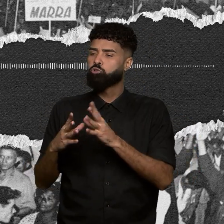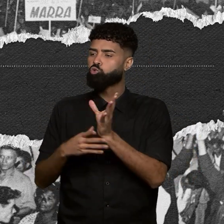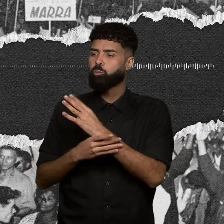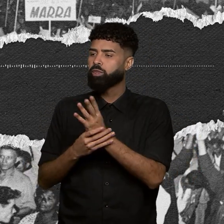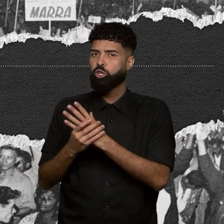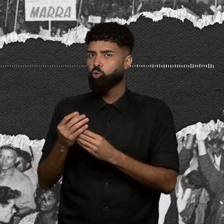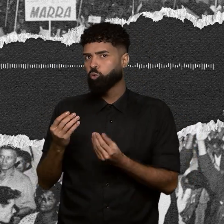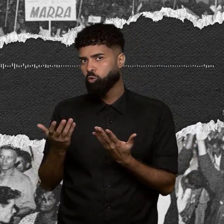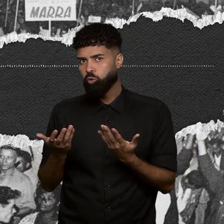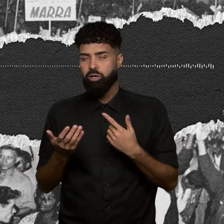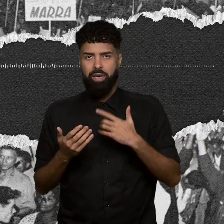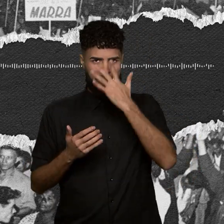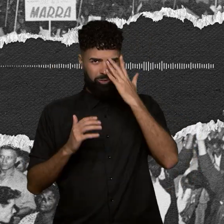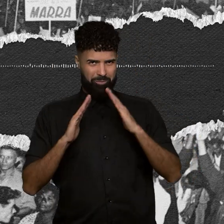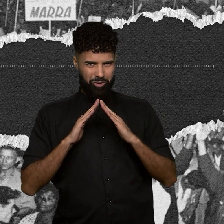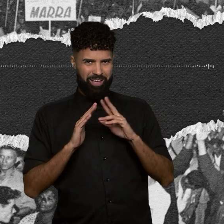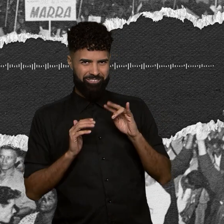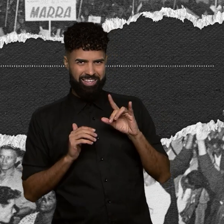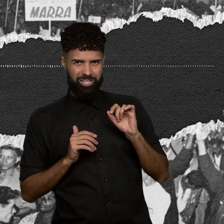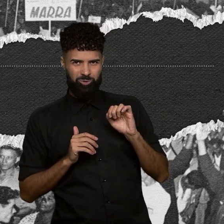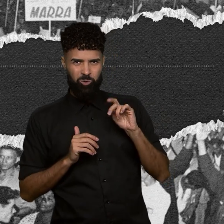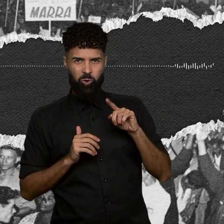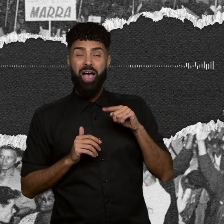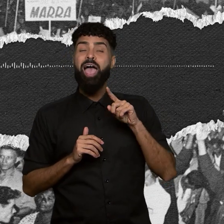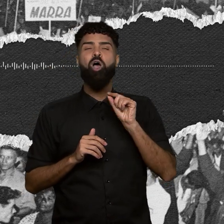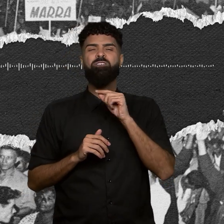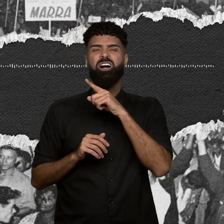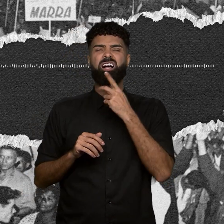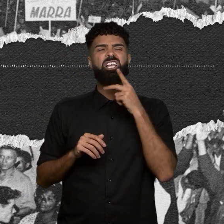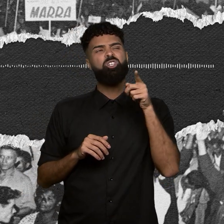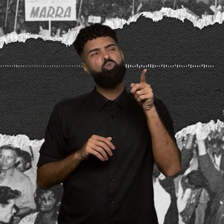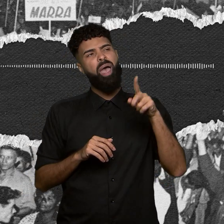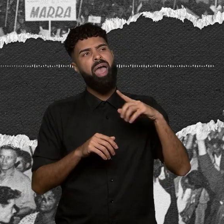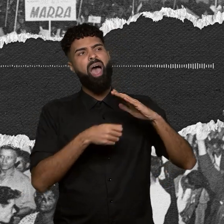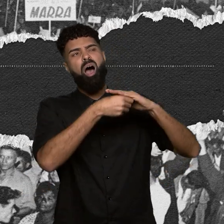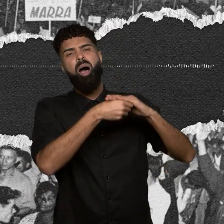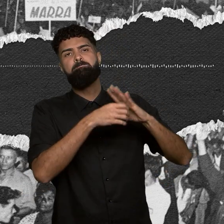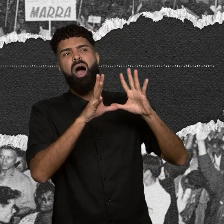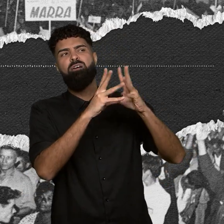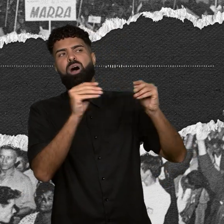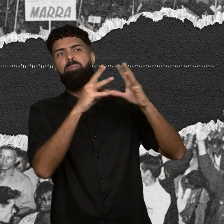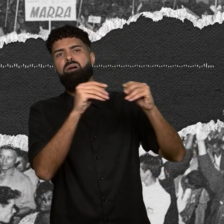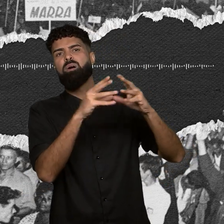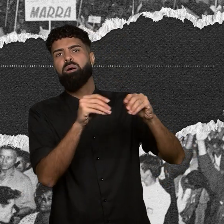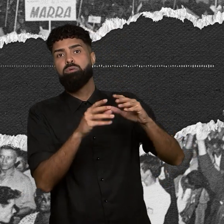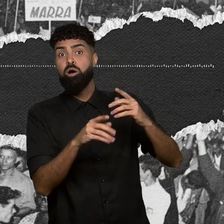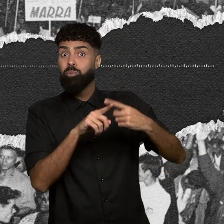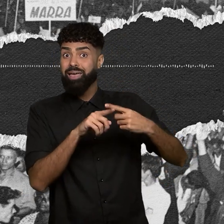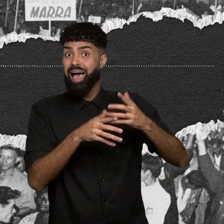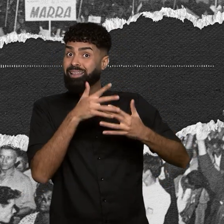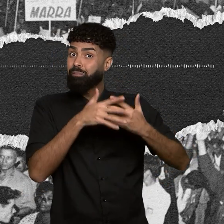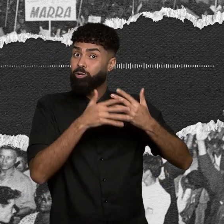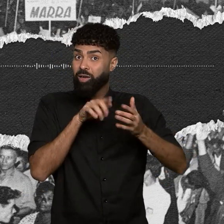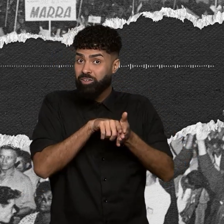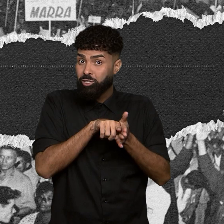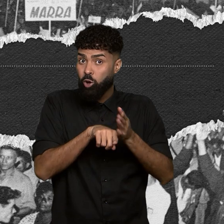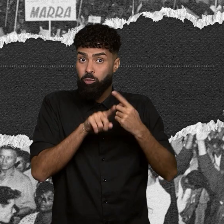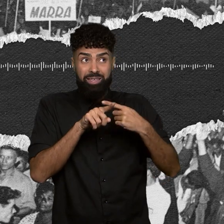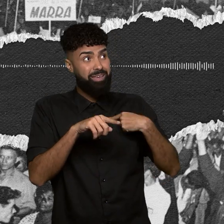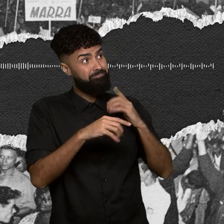Socor chamam de Operação Abafa porque atrapalhou as investigações que poderiam incriminar os dirigentes da estatal. Ah, e